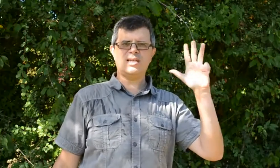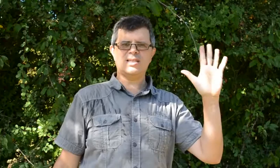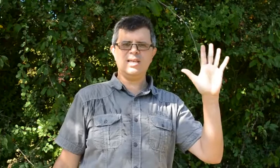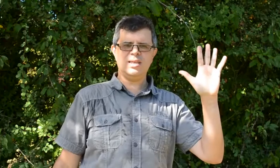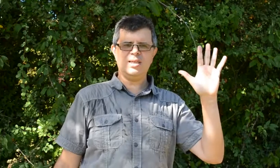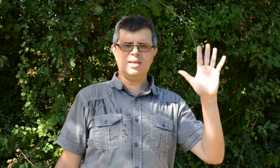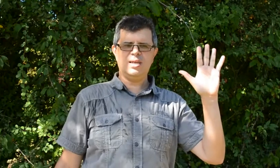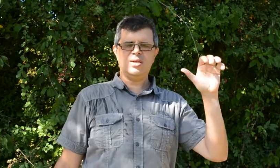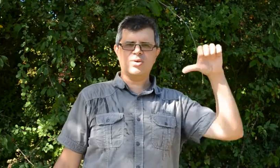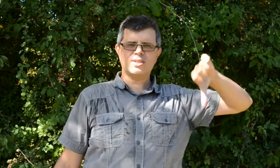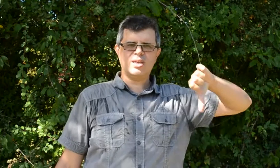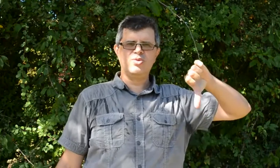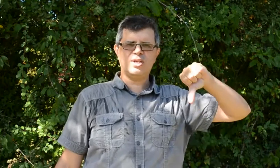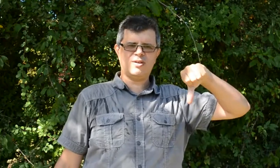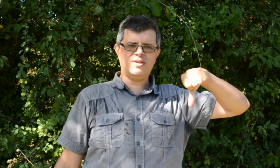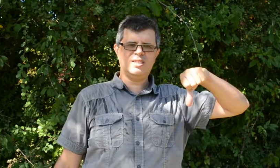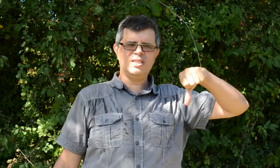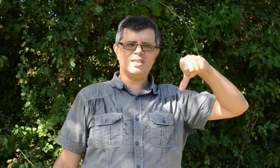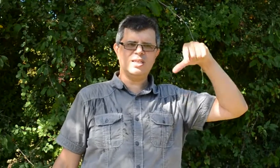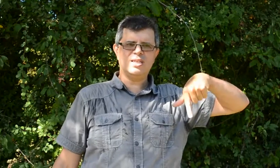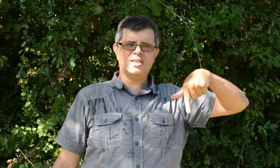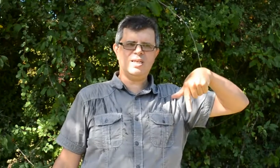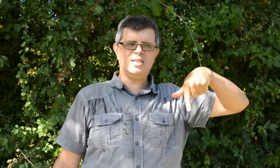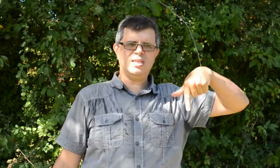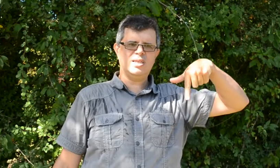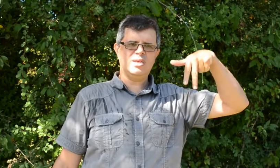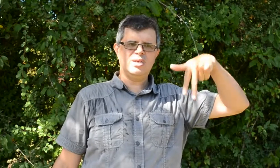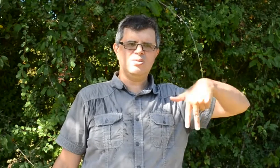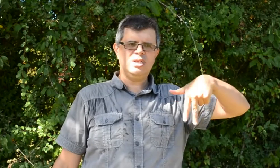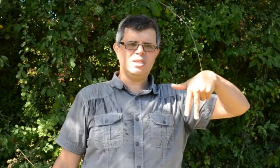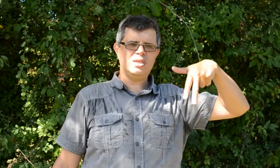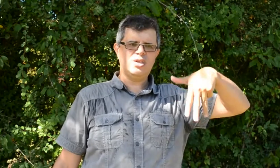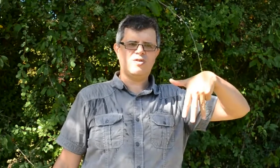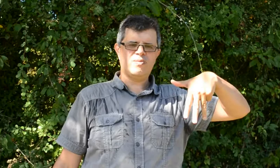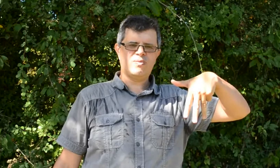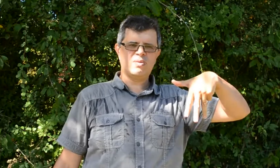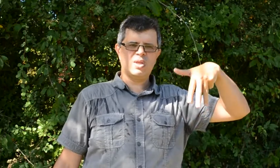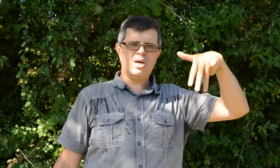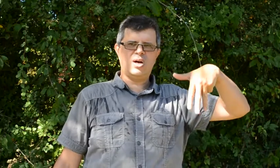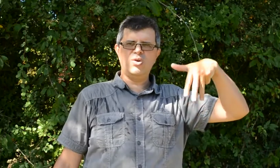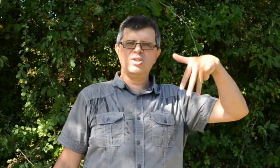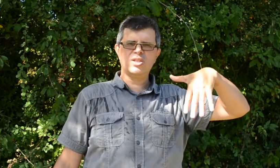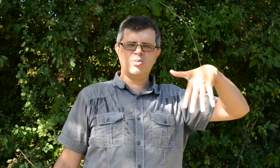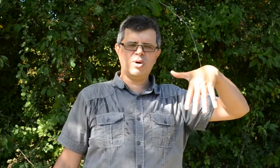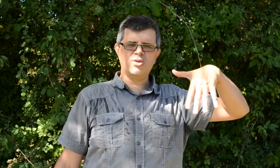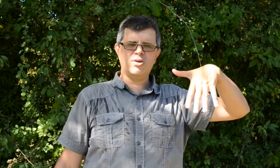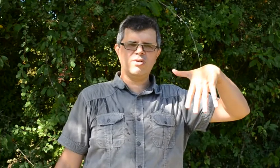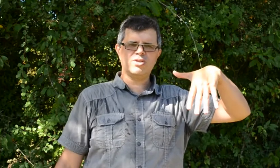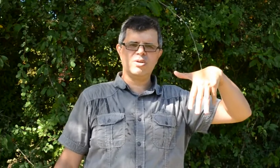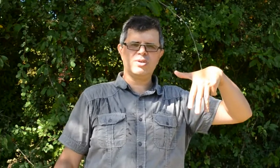5. Donc 5 plus 1, ça fait 6, 7, 8, 9. Alors le 10, la plupart du temps, on me laisse tomber puisque